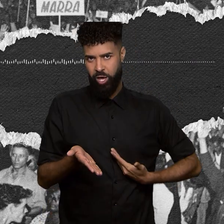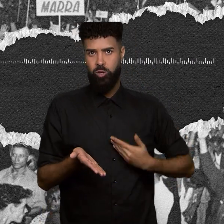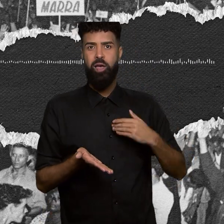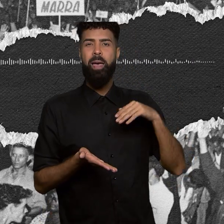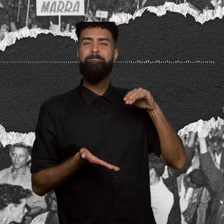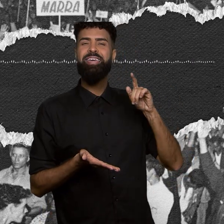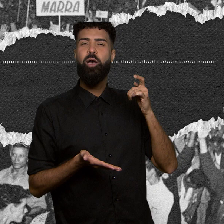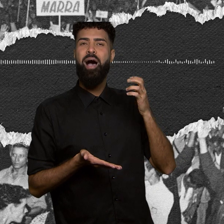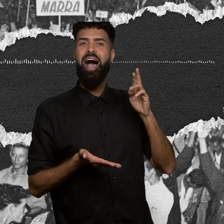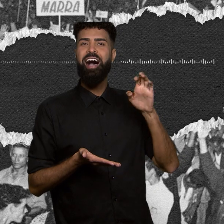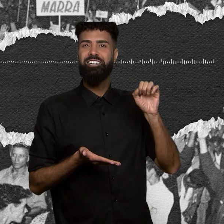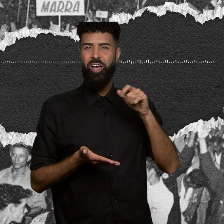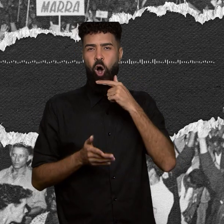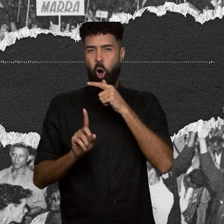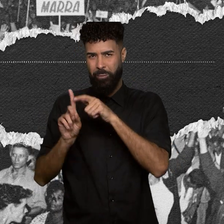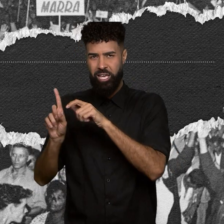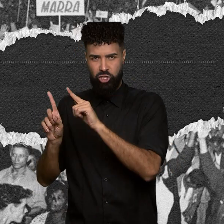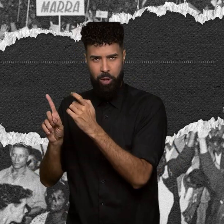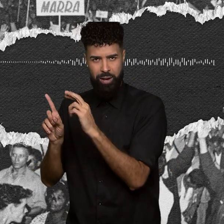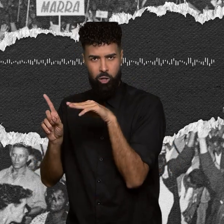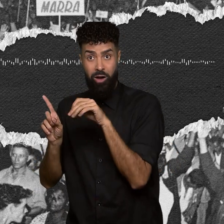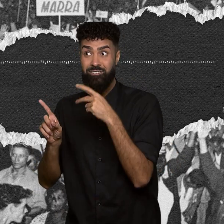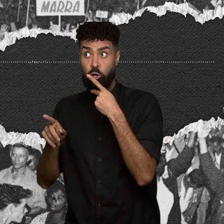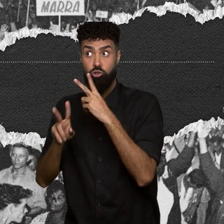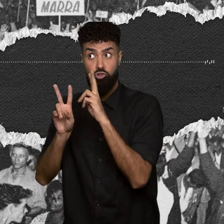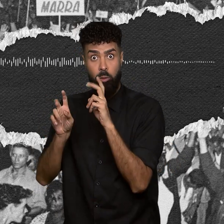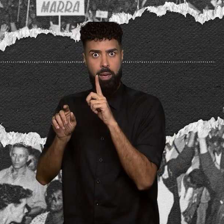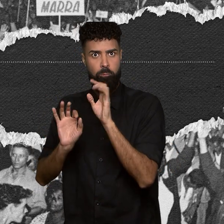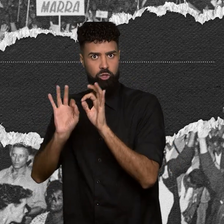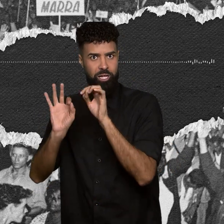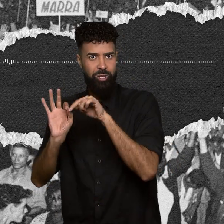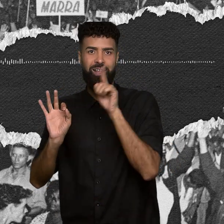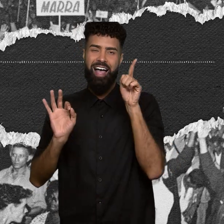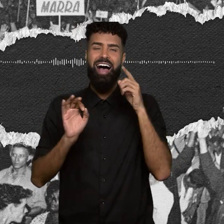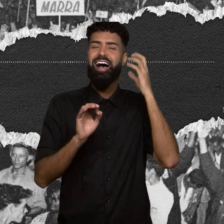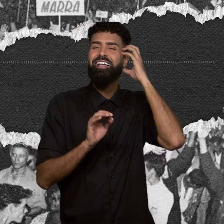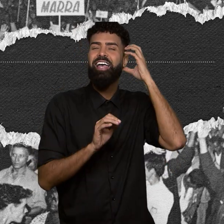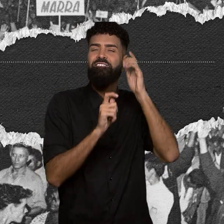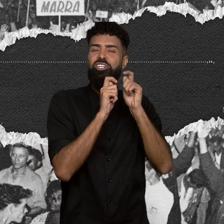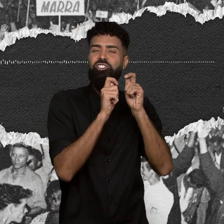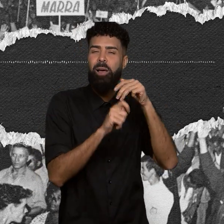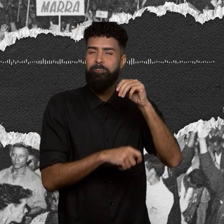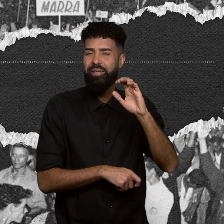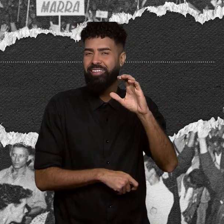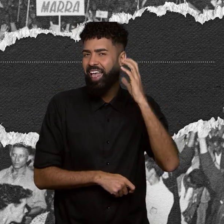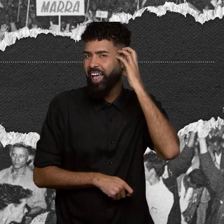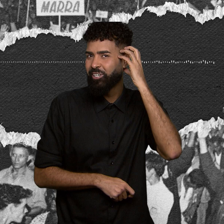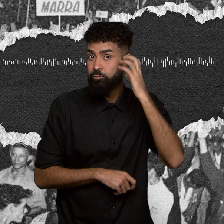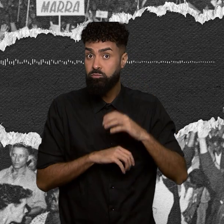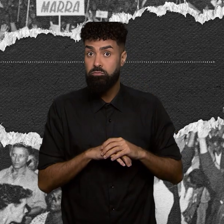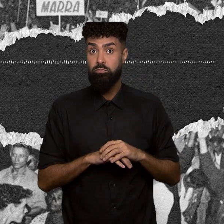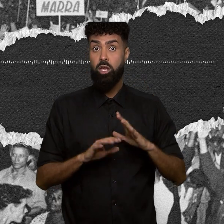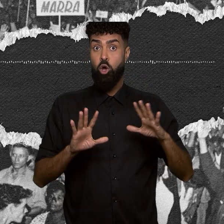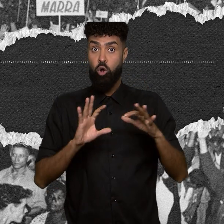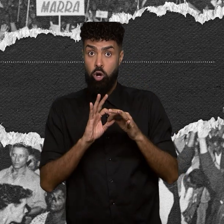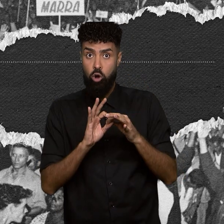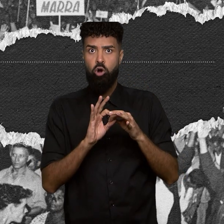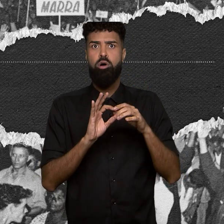falou sobre o projeto nessa série da Rádio MEC. Que uniu povo, intelectuais, estudantes, num amplo movimento.